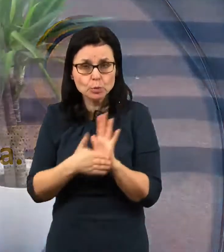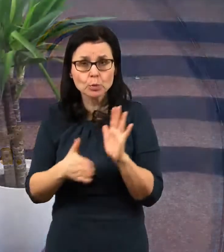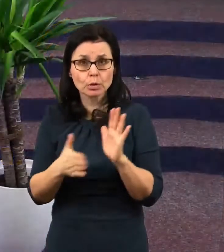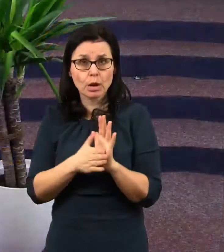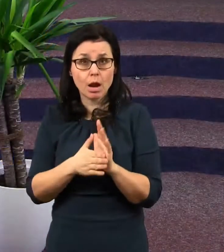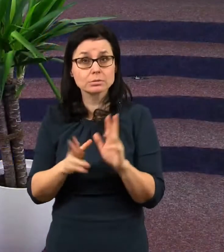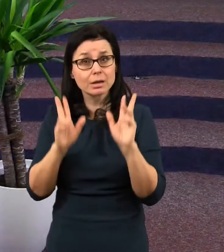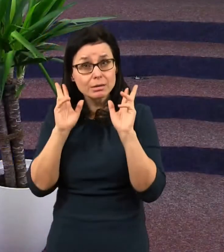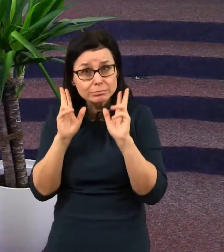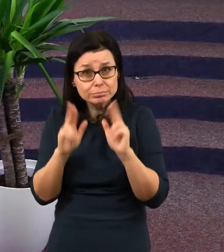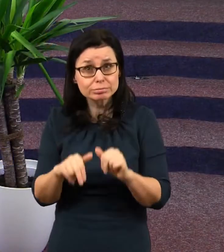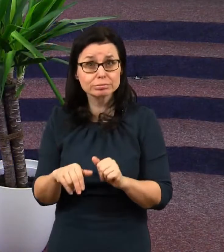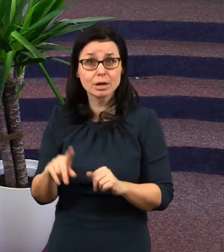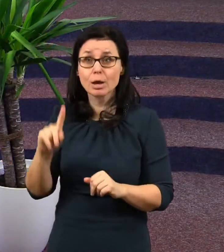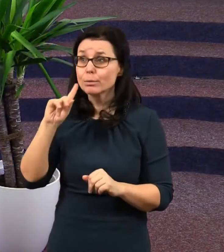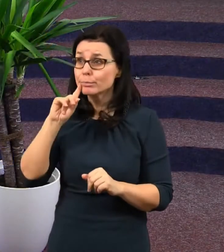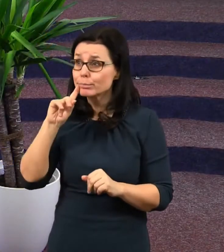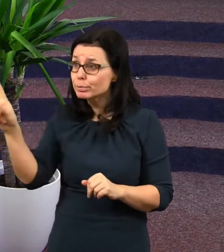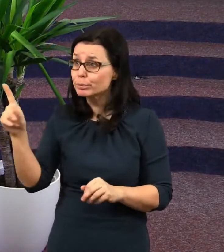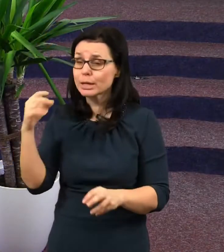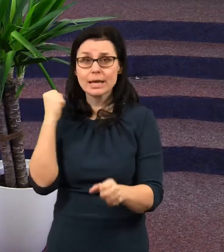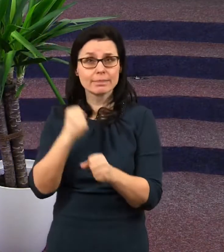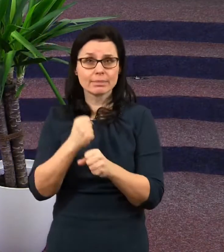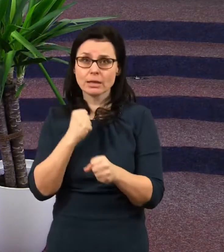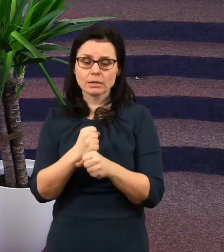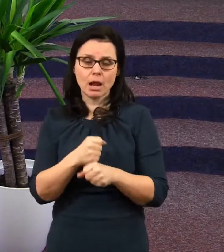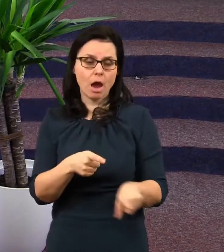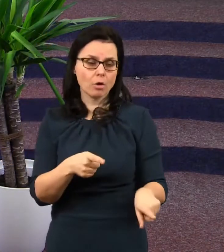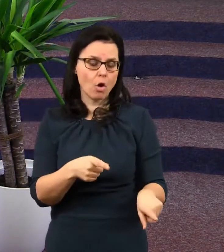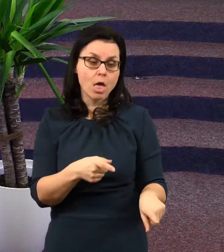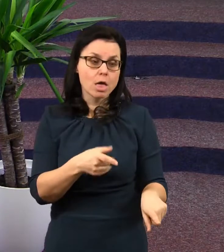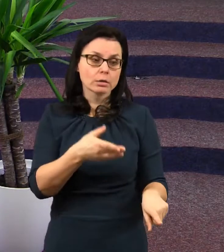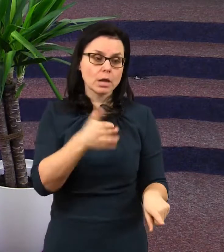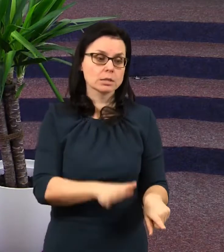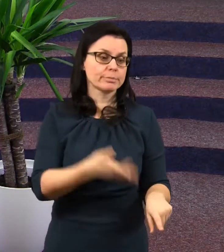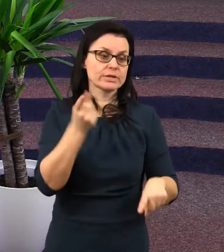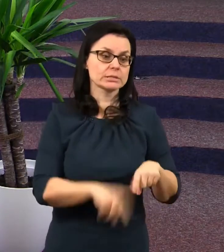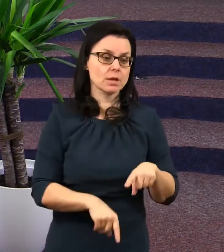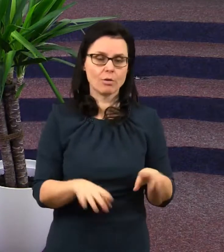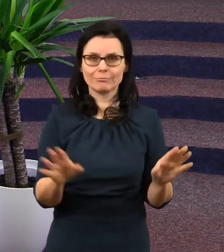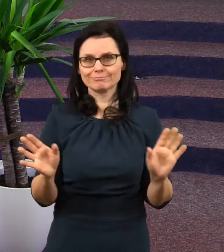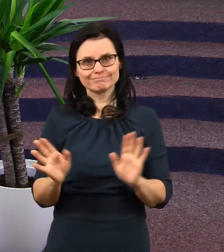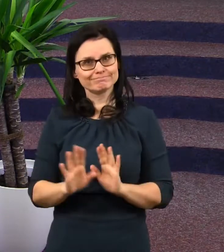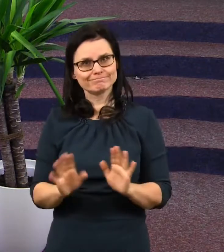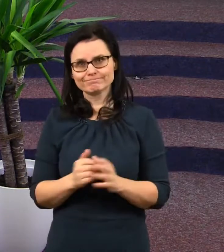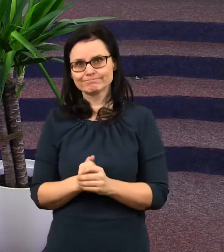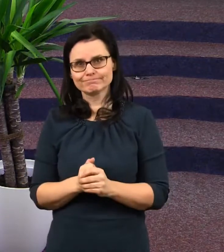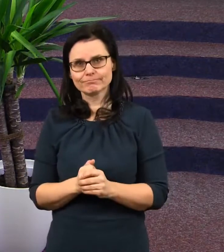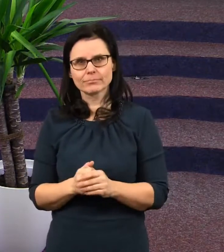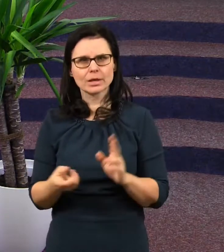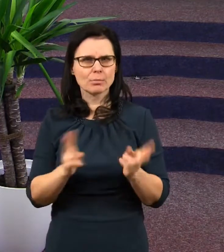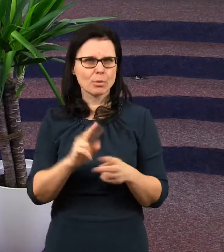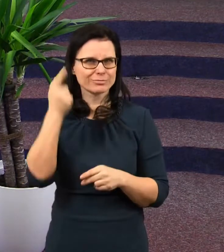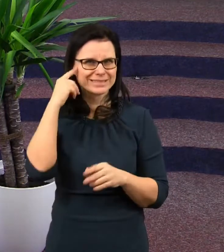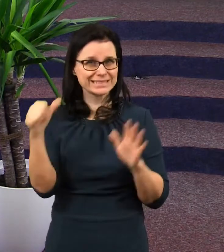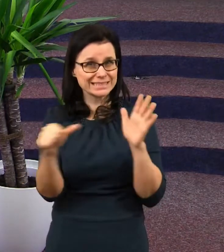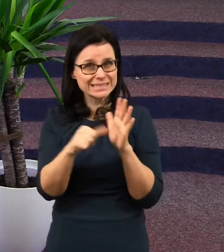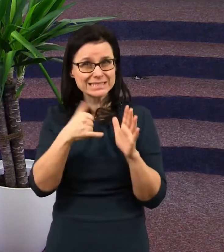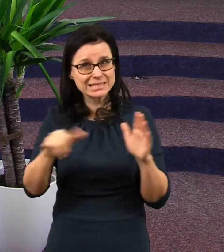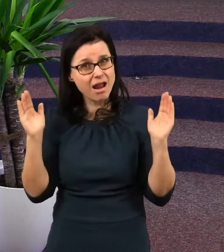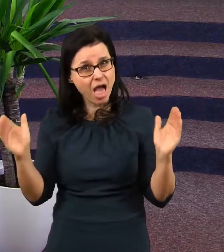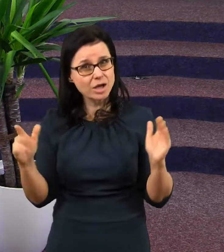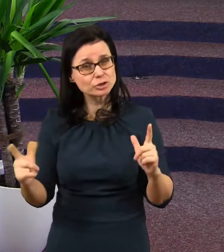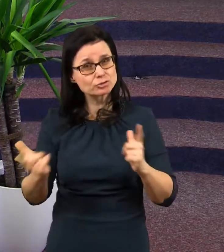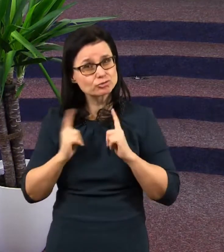Bůh opravdu nikomu neublížil. Možná se vám to zdá dost dlouhé. Tisíc let se bude čekat